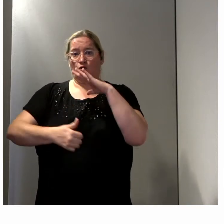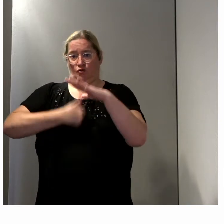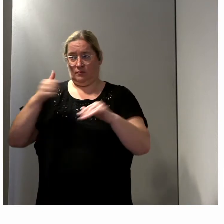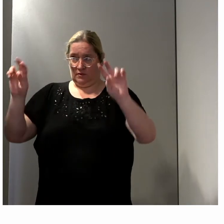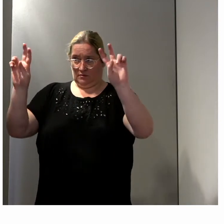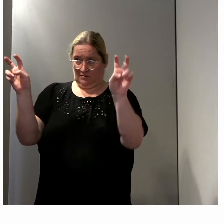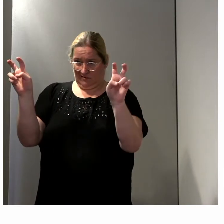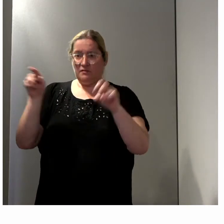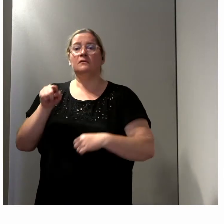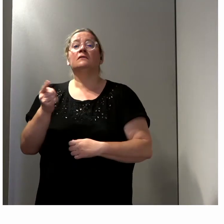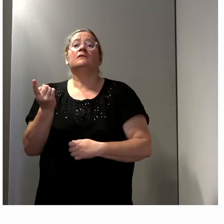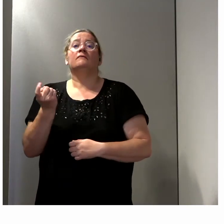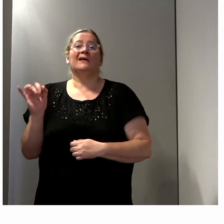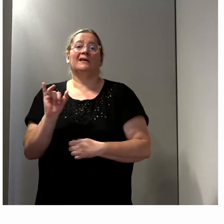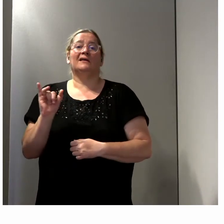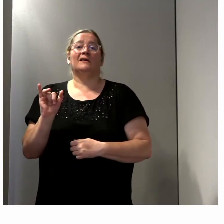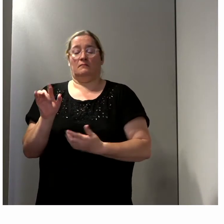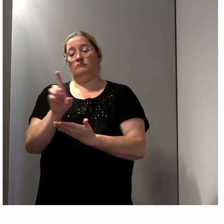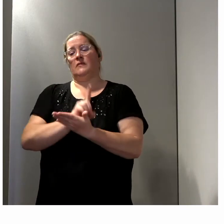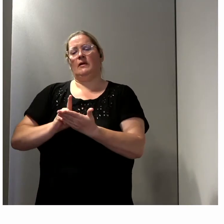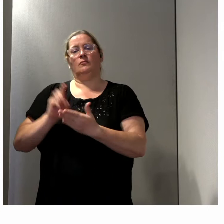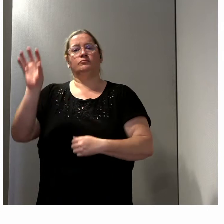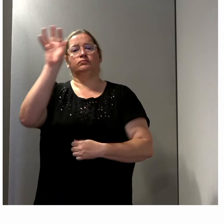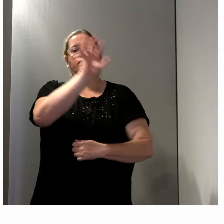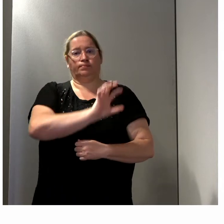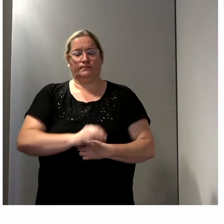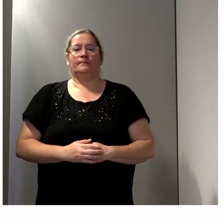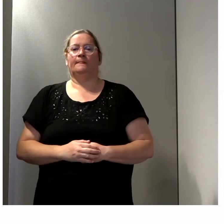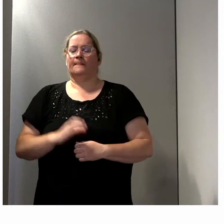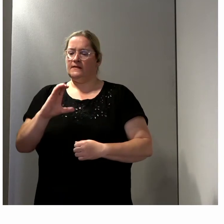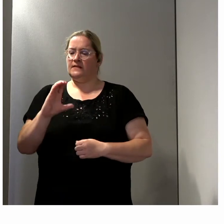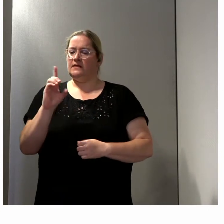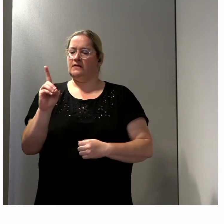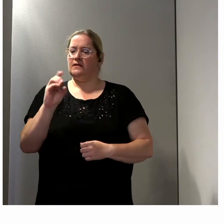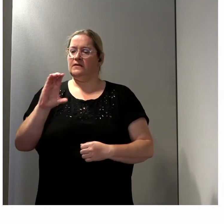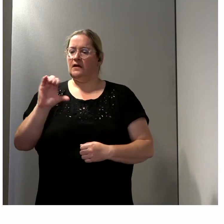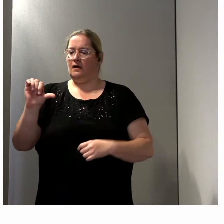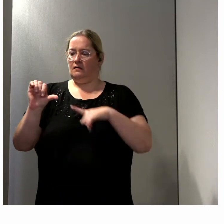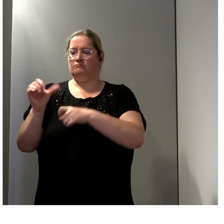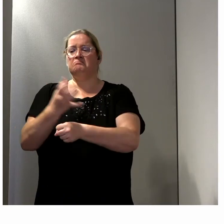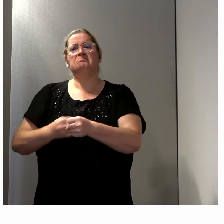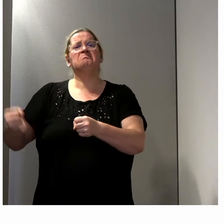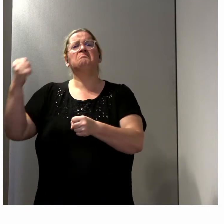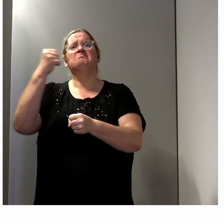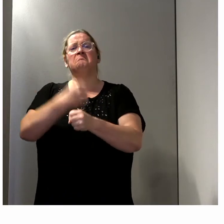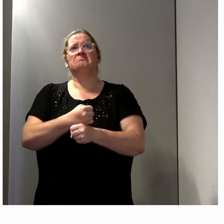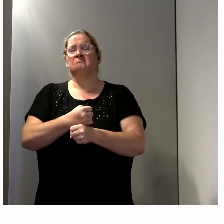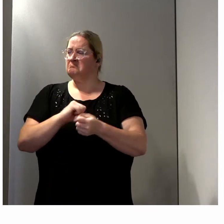qui est une émanation des départements, les CDCA ont été mis en place depuis